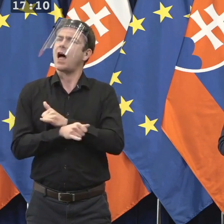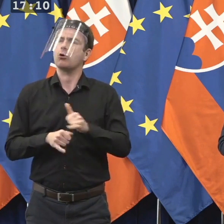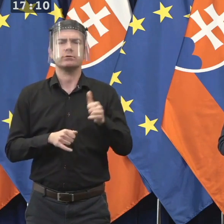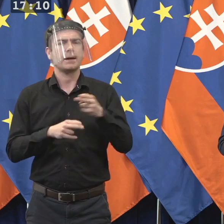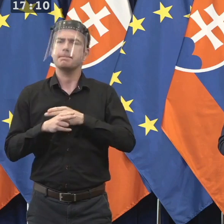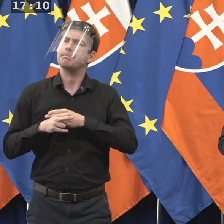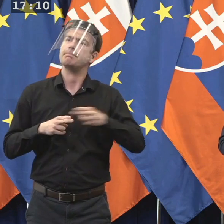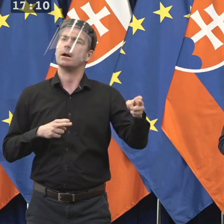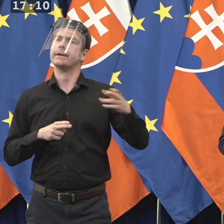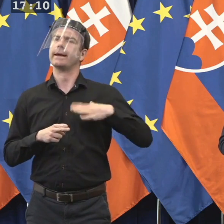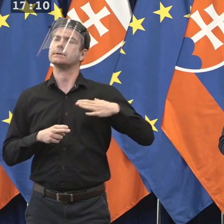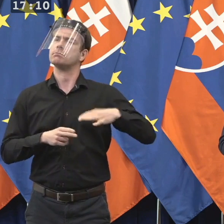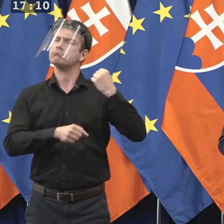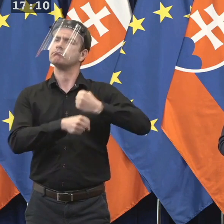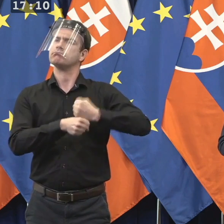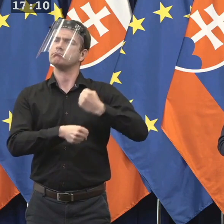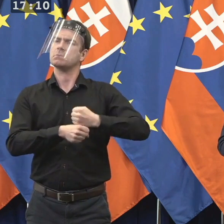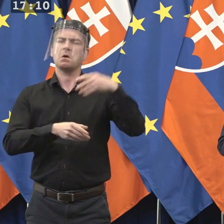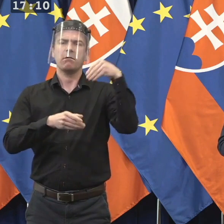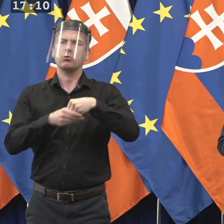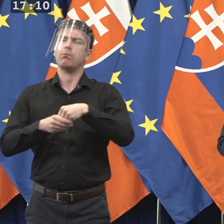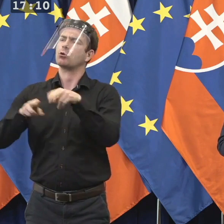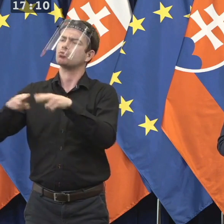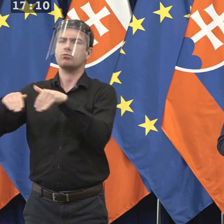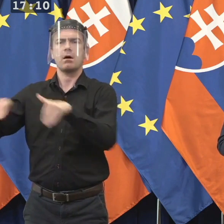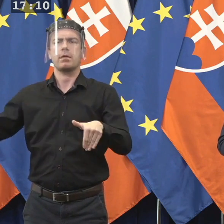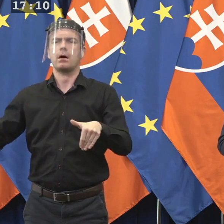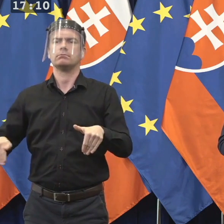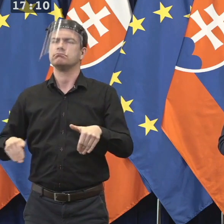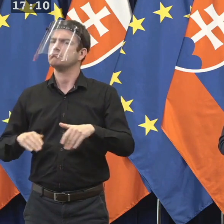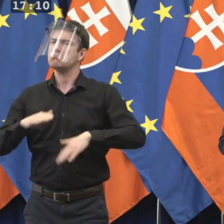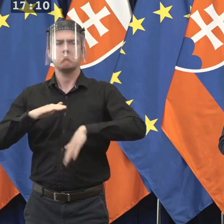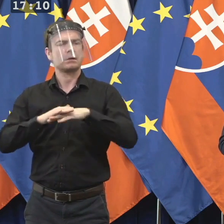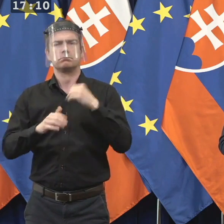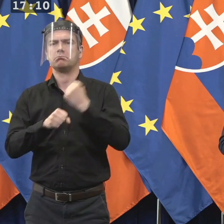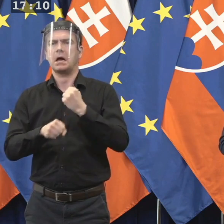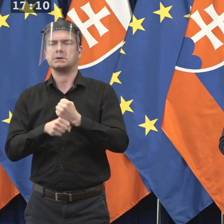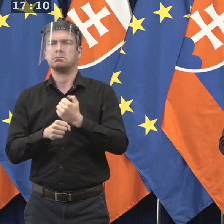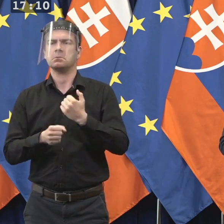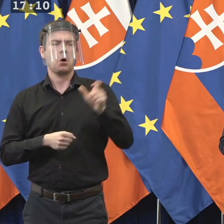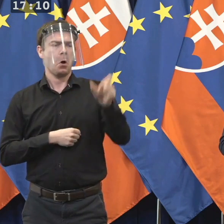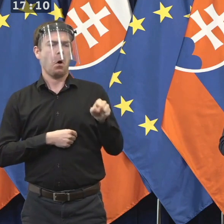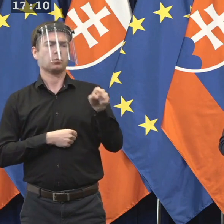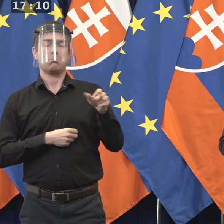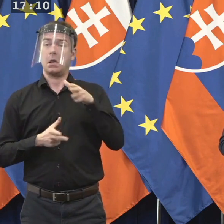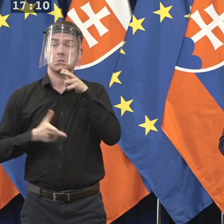nevyhnutné, dnes zastávať v súdnej rade. Takže ja ako k jeho osobe určite nemám absolútne žiadne výhrady.